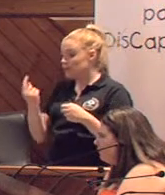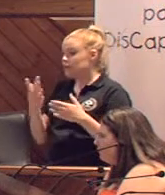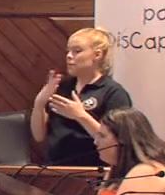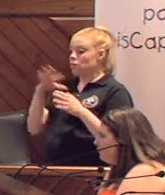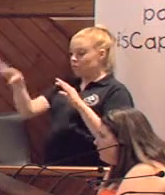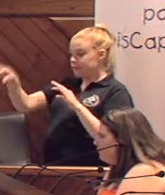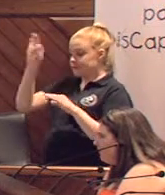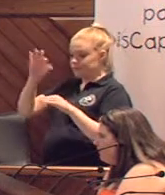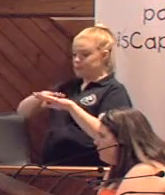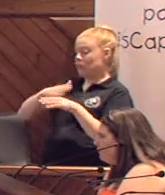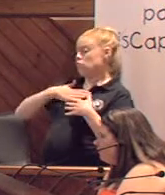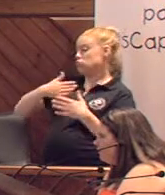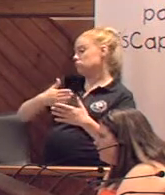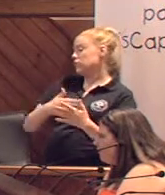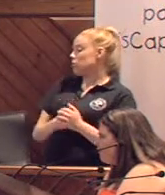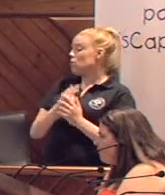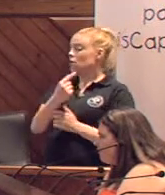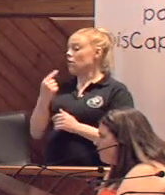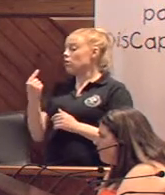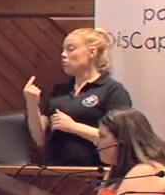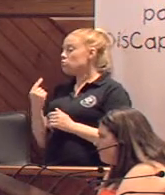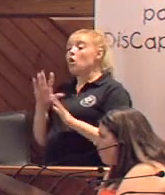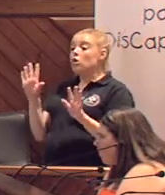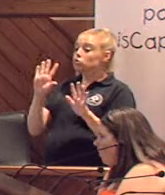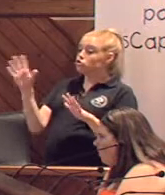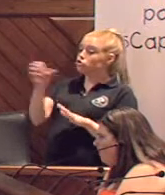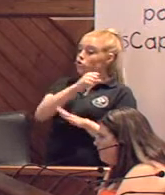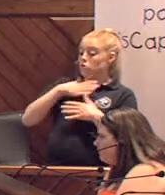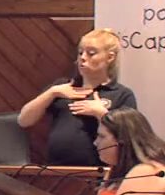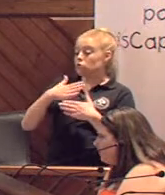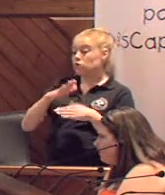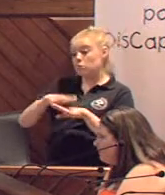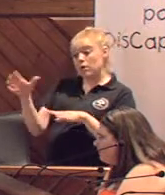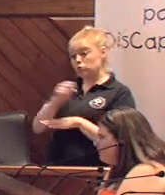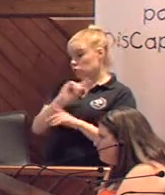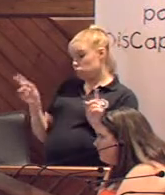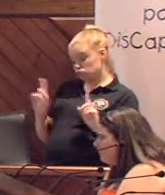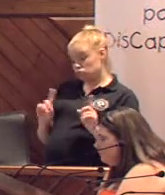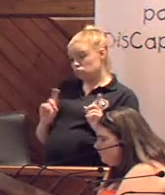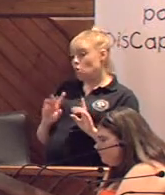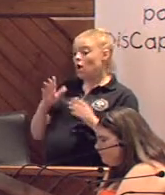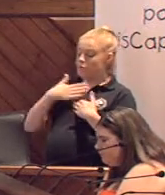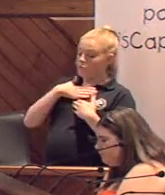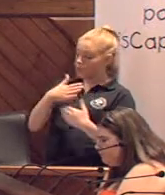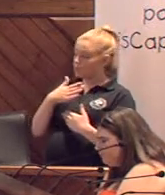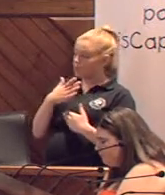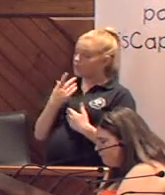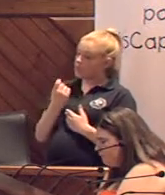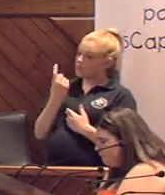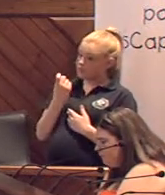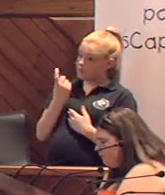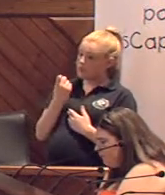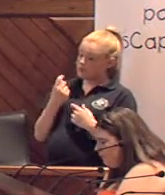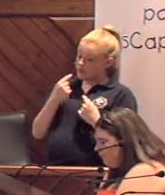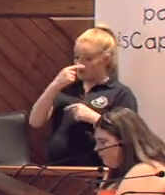ir a hacer voluntariado en función de cada uno. Porque no todo el mundo vale de voluntario para todo. Hay tipos de voluntariado que lo tienen que hacer personas